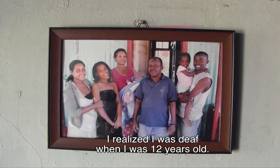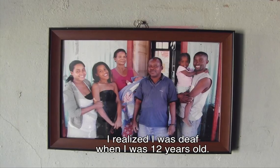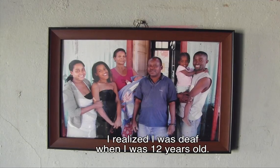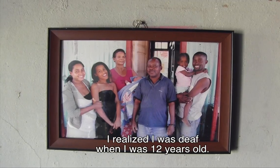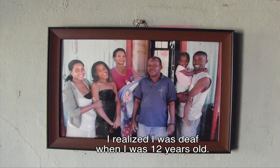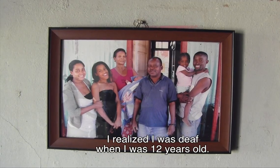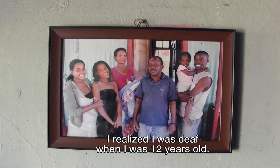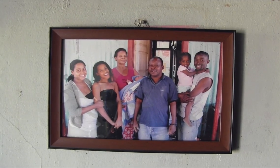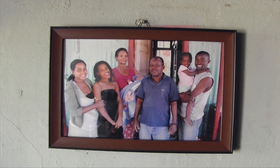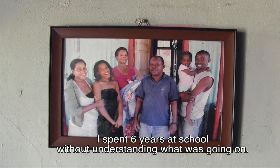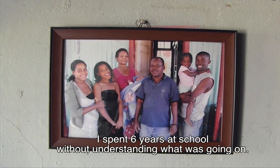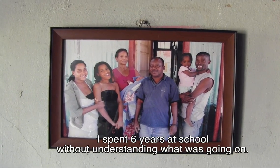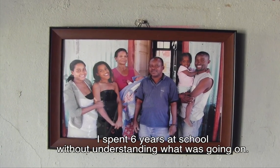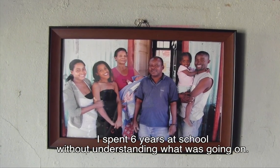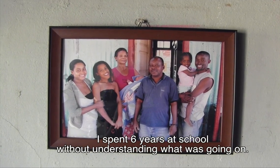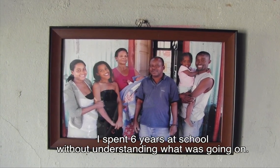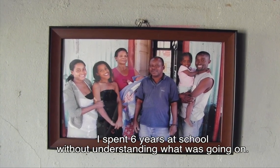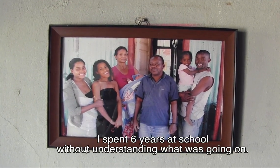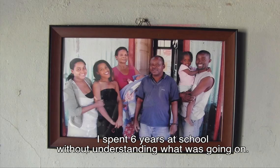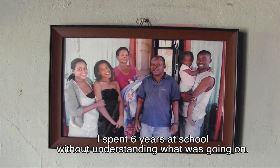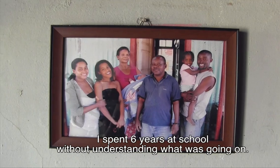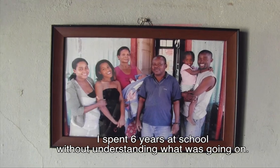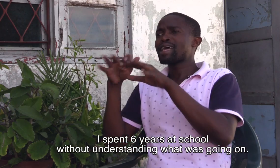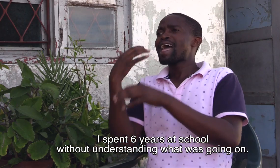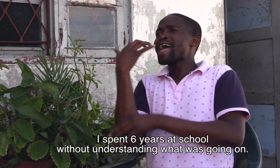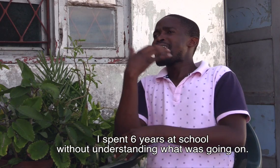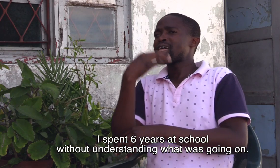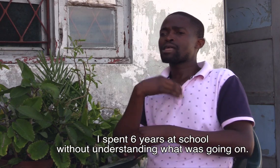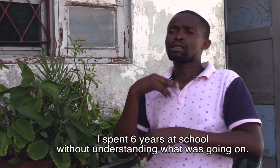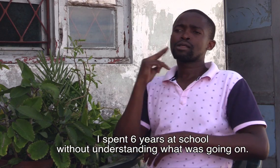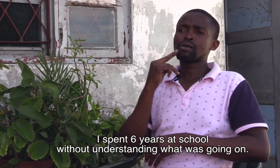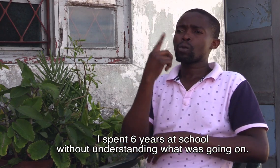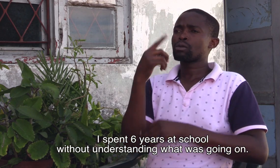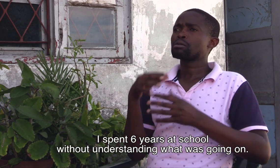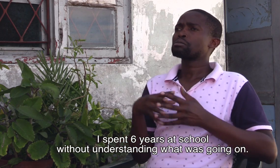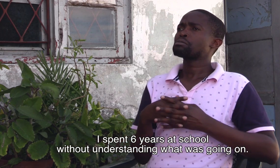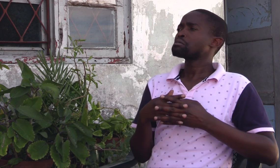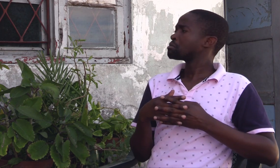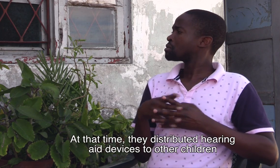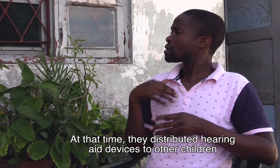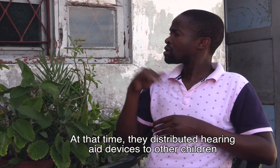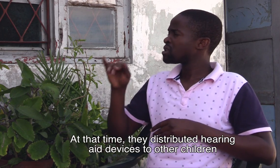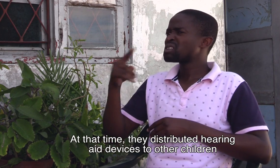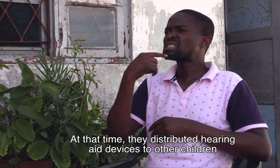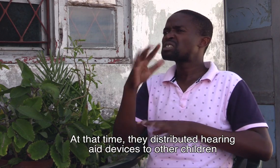de idade. Passei 6 anos na escola sem entender o que estava acontecendo. Naquela época,